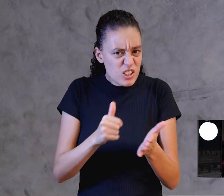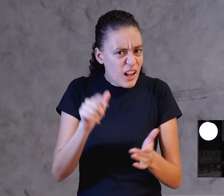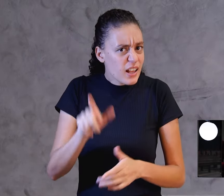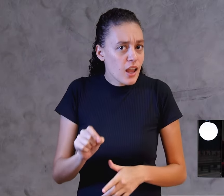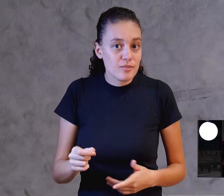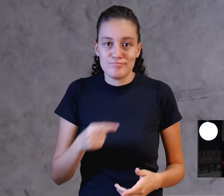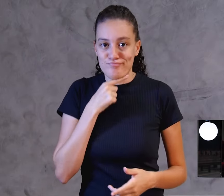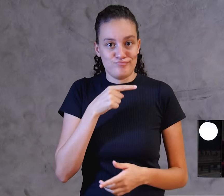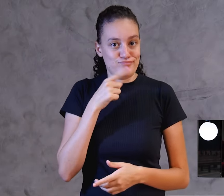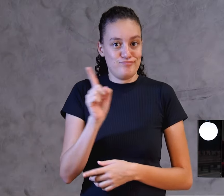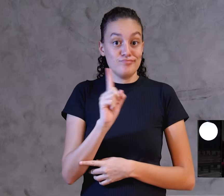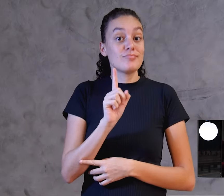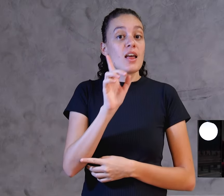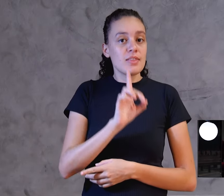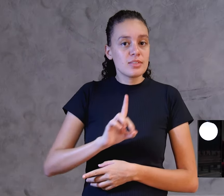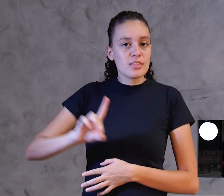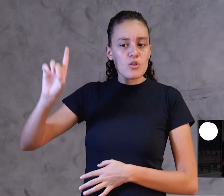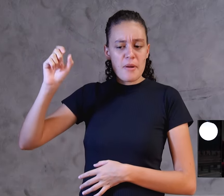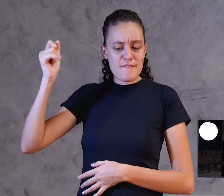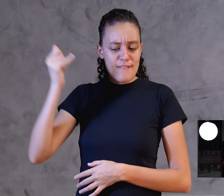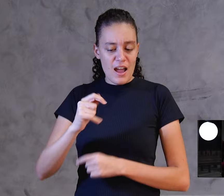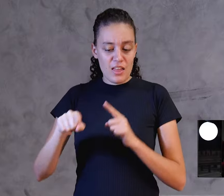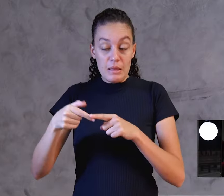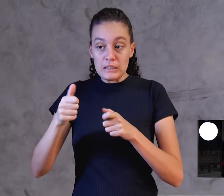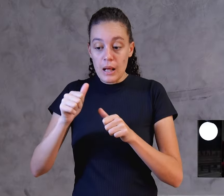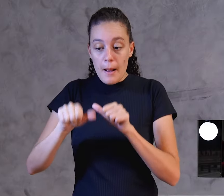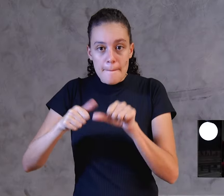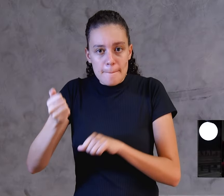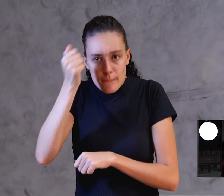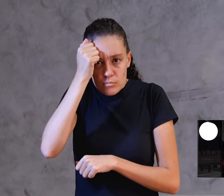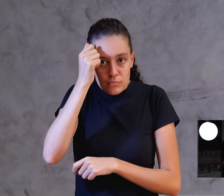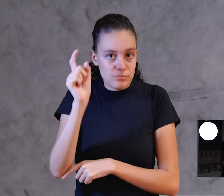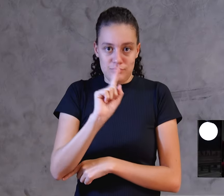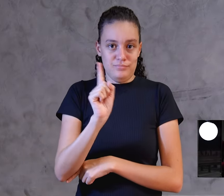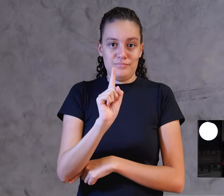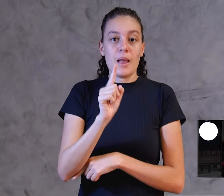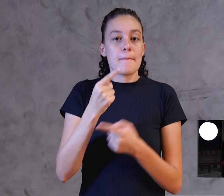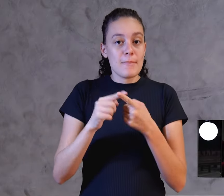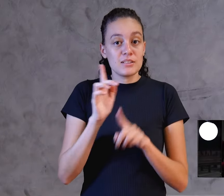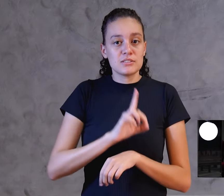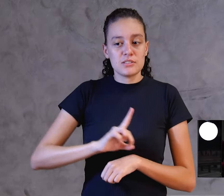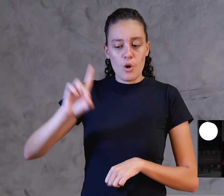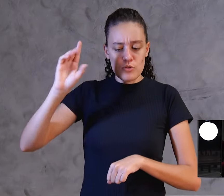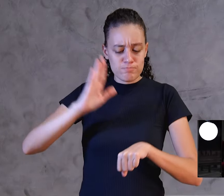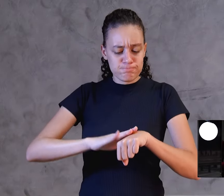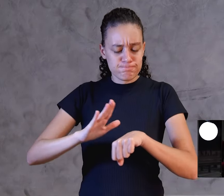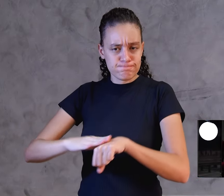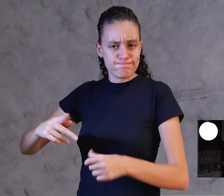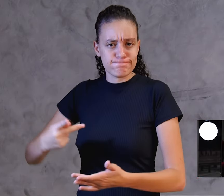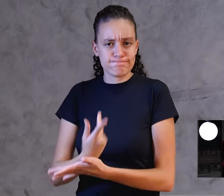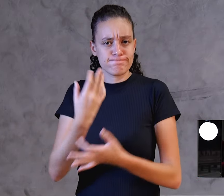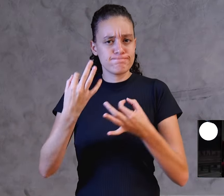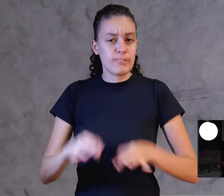próprio Deus também não tira a sua palavra, mas ele pode cumpri-la. Então veja o que acontece.